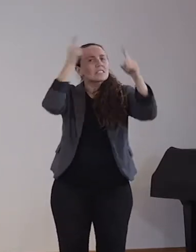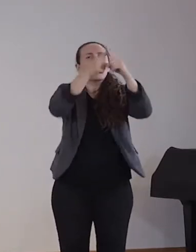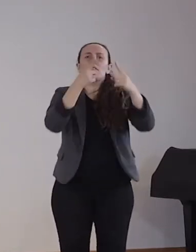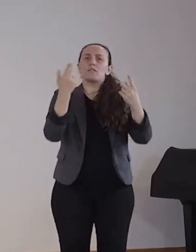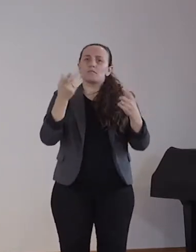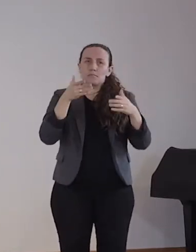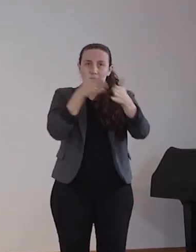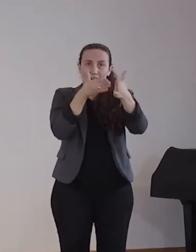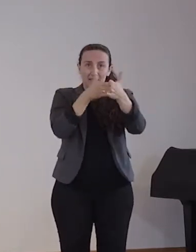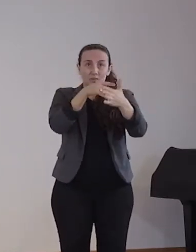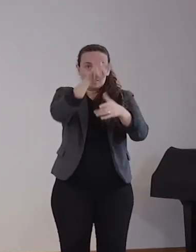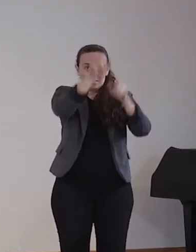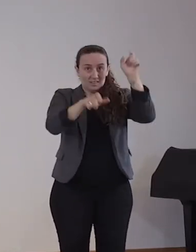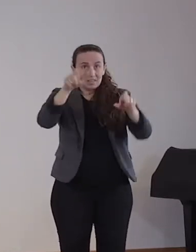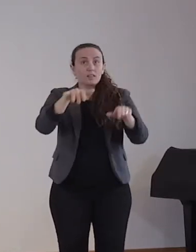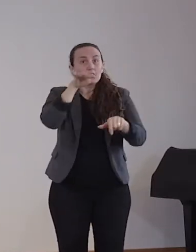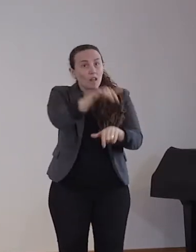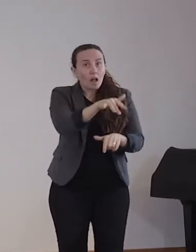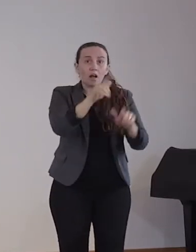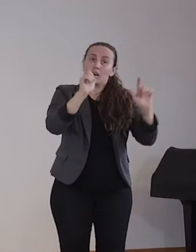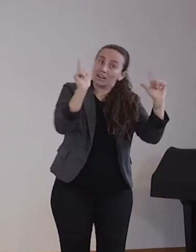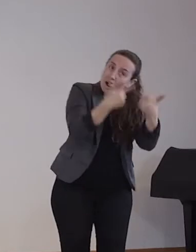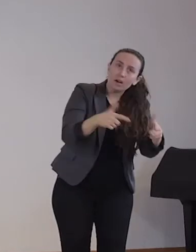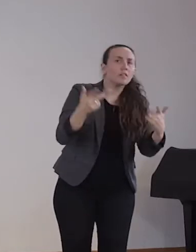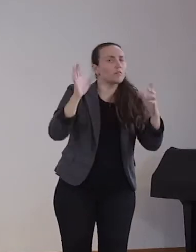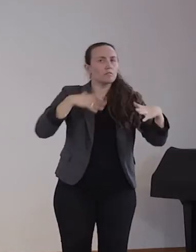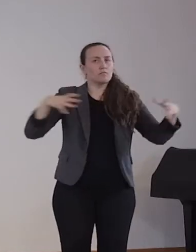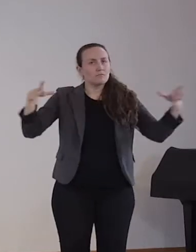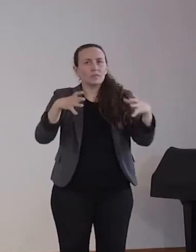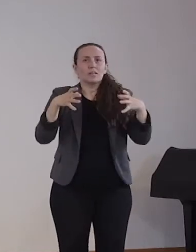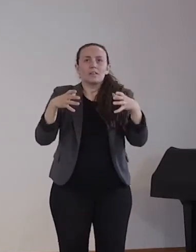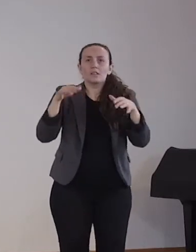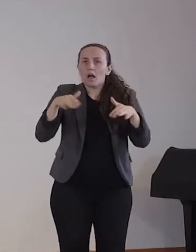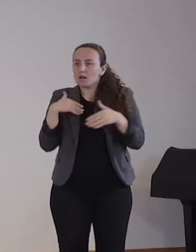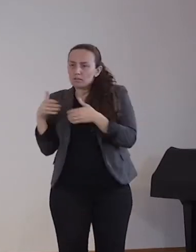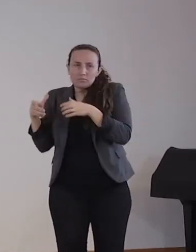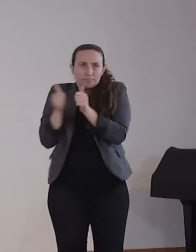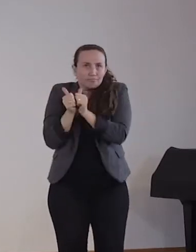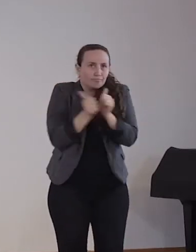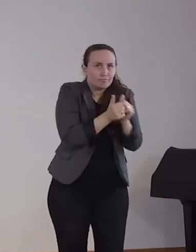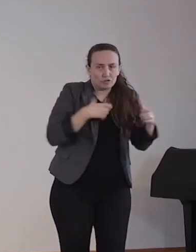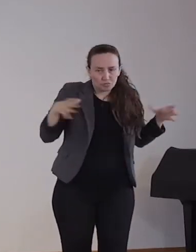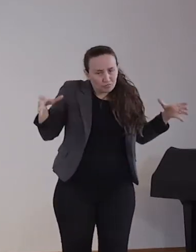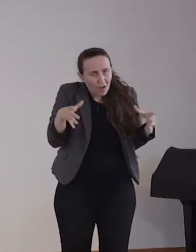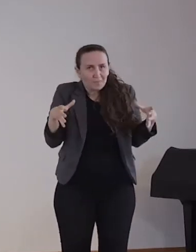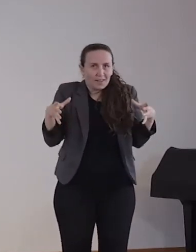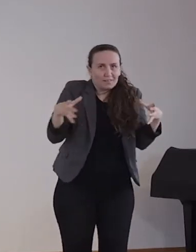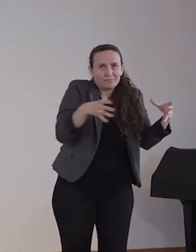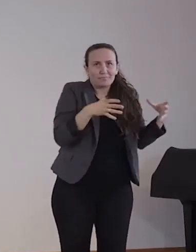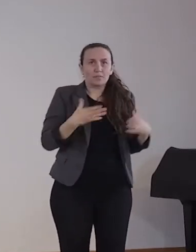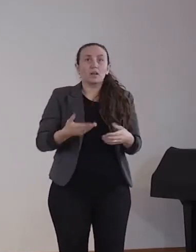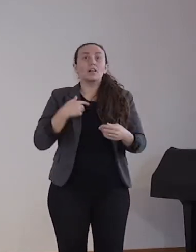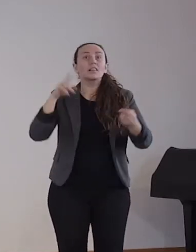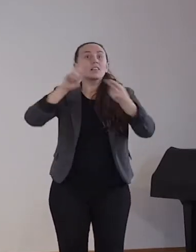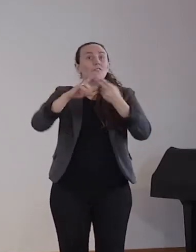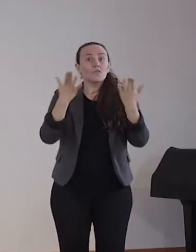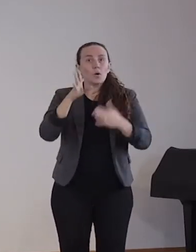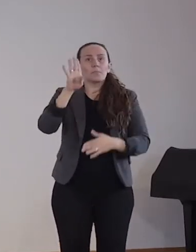Wir haben unseren Treff in der Wensberger Straße 180 eingerichtet. Leider können wir aufgrund der aktuellen Lage kein